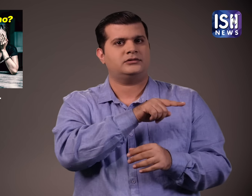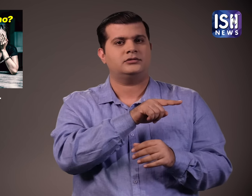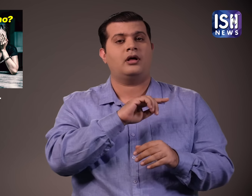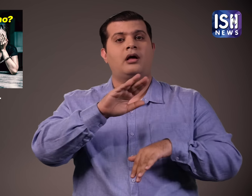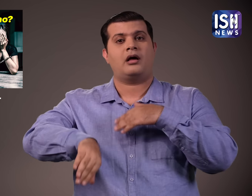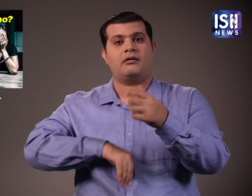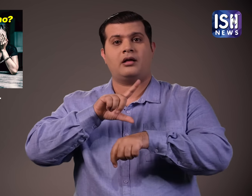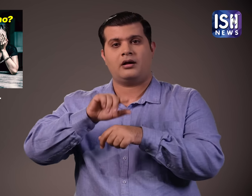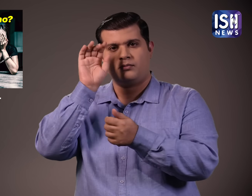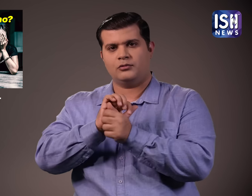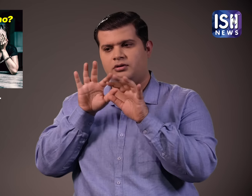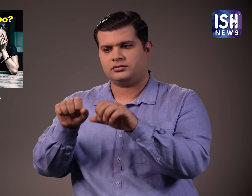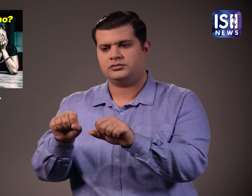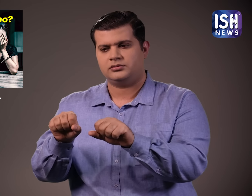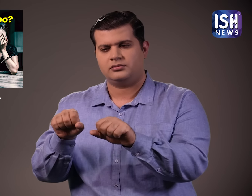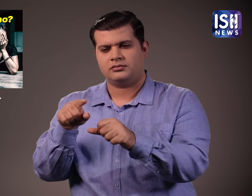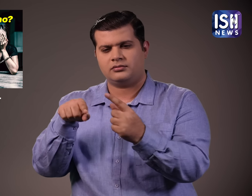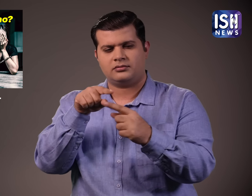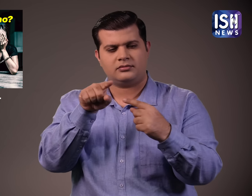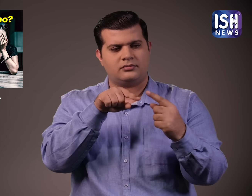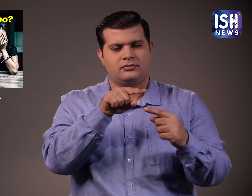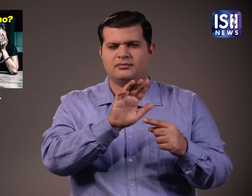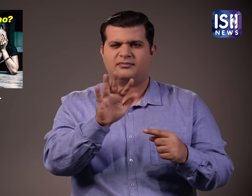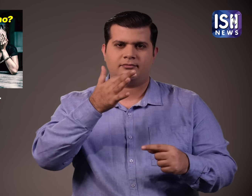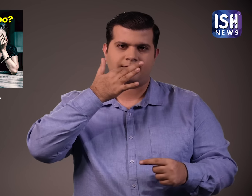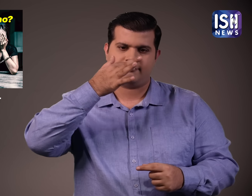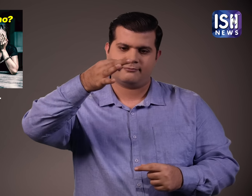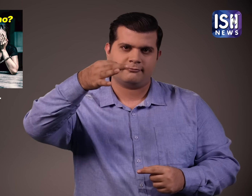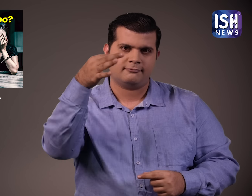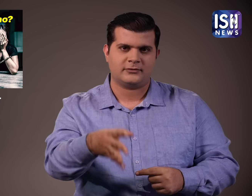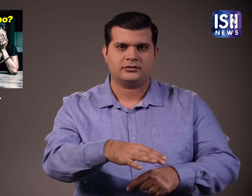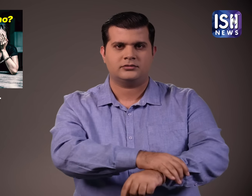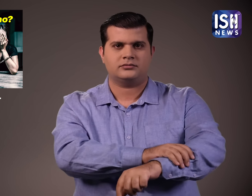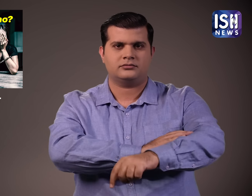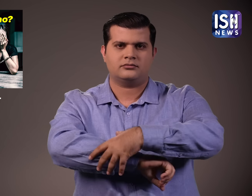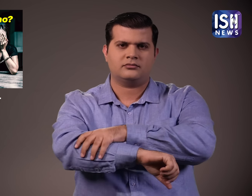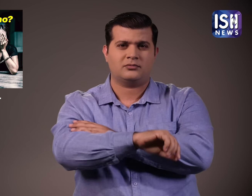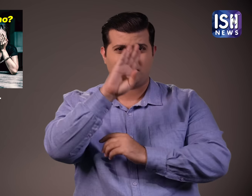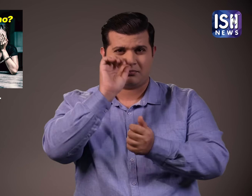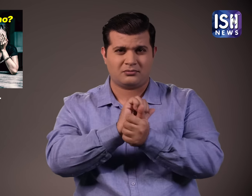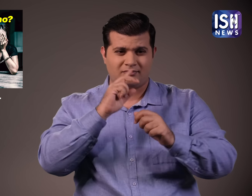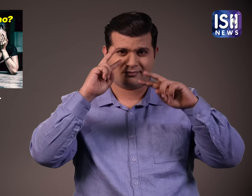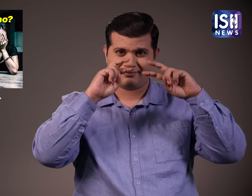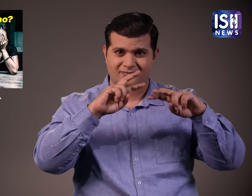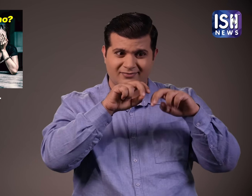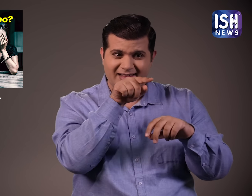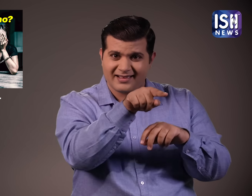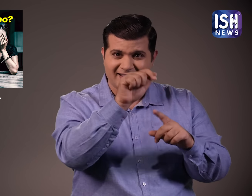जानते थे कि अर्शद मर जुका है और फिर पुलिस ने जैको गिरफतर किया तो पुलिस ने अब ठान ली है कि पुलिस